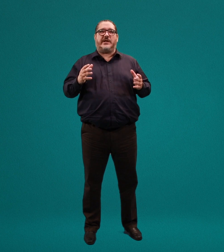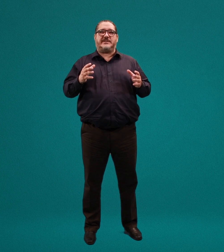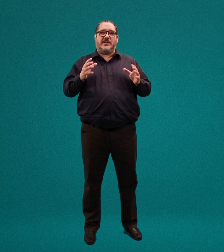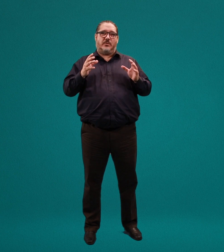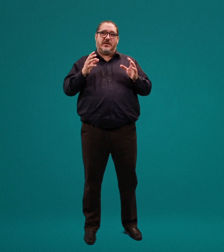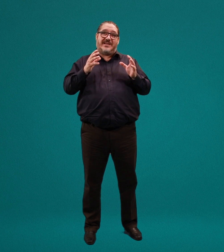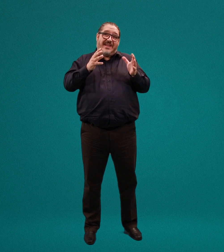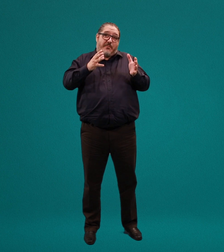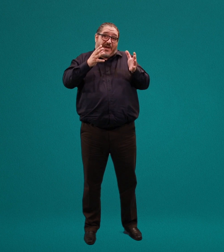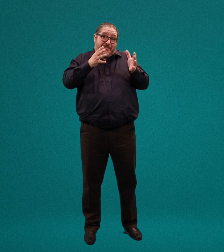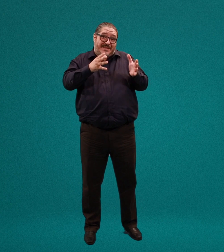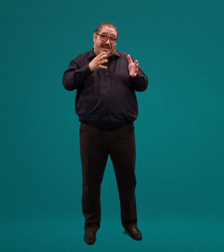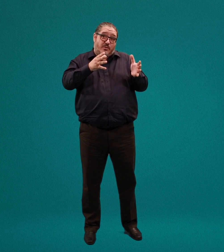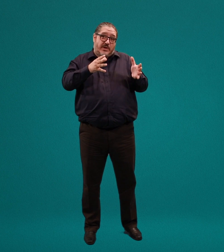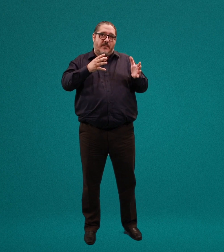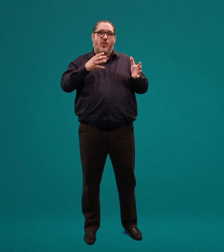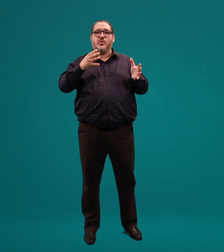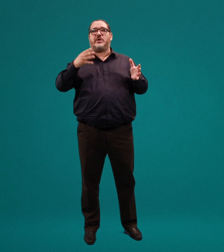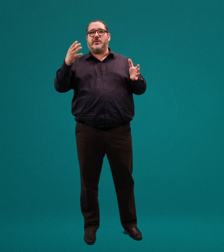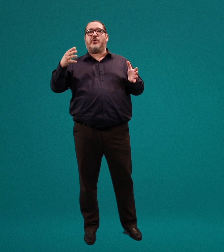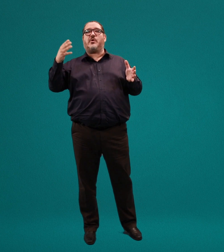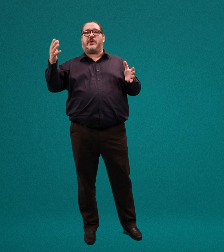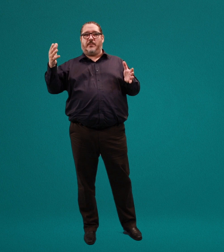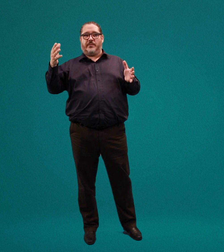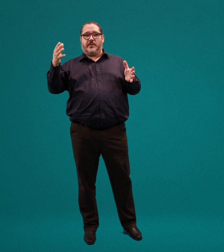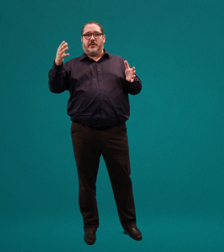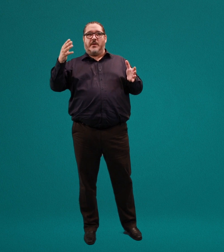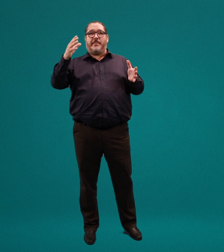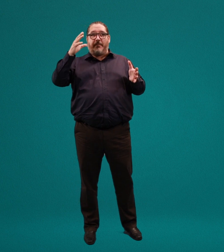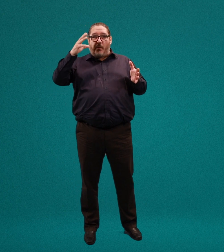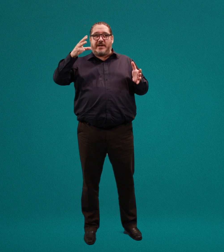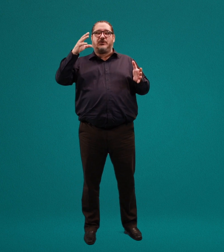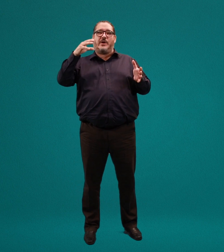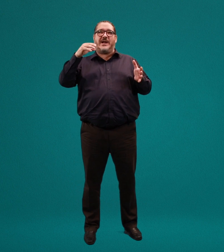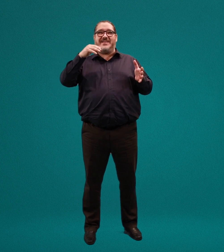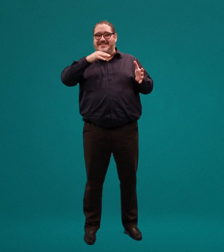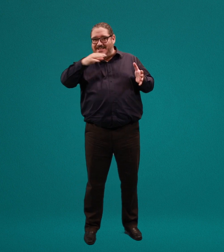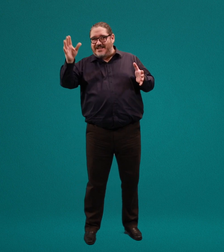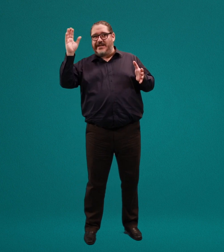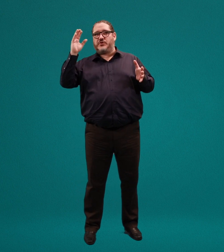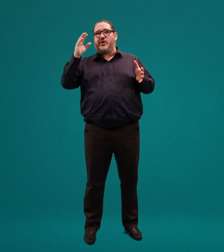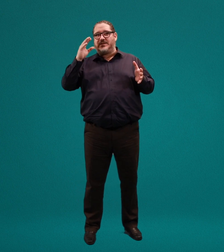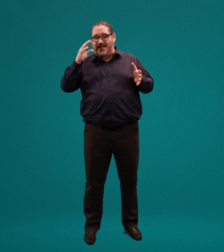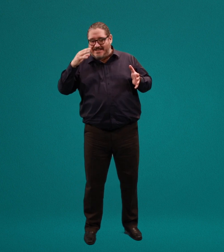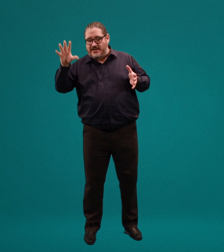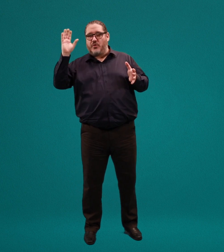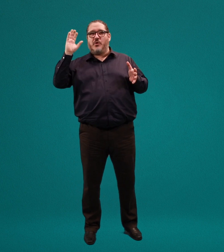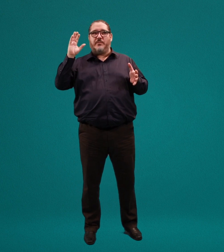creciendo y teníamos que empezar a usar un servidor de correo para poder gestionar las distintas direcciones y creciente número de